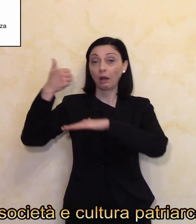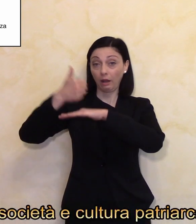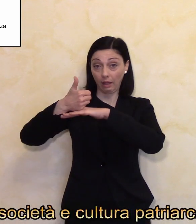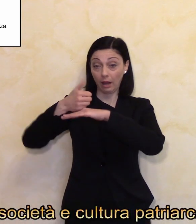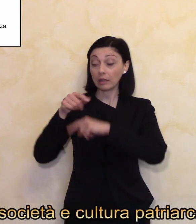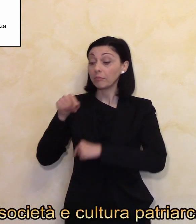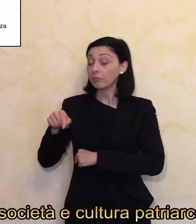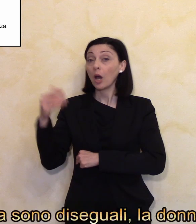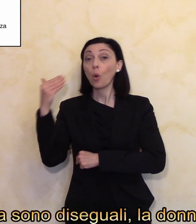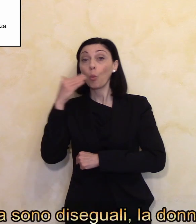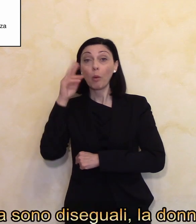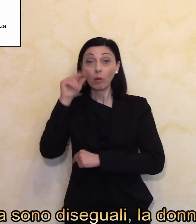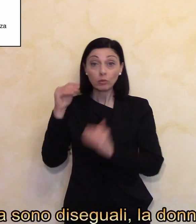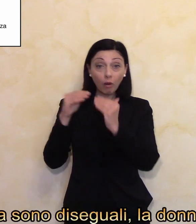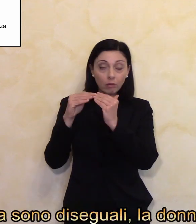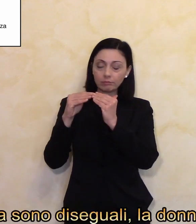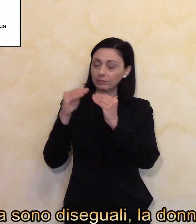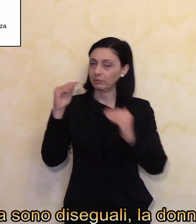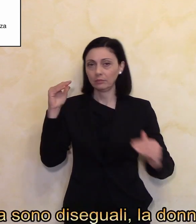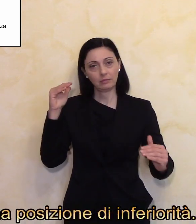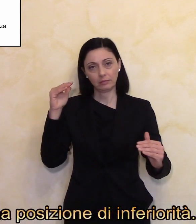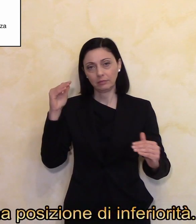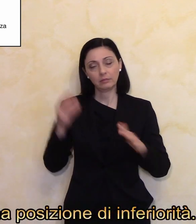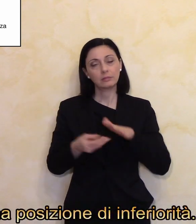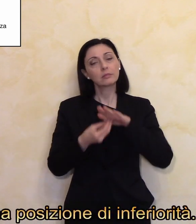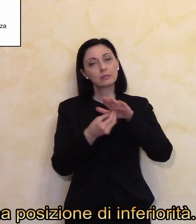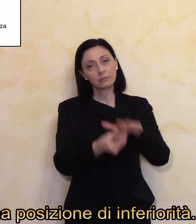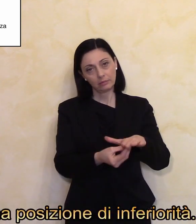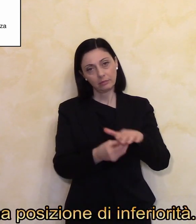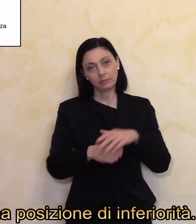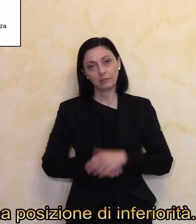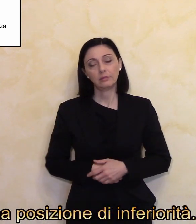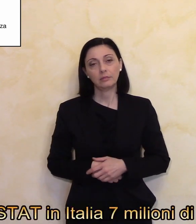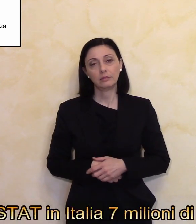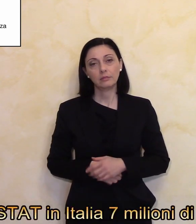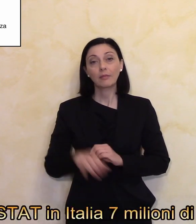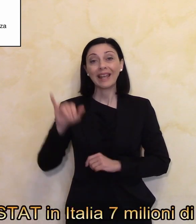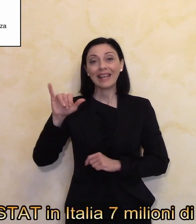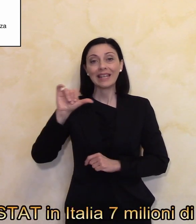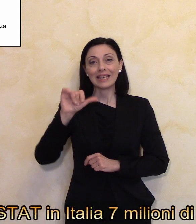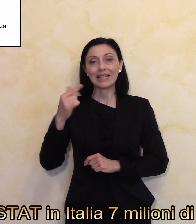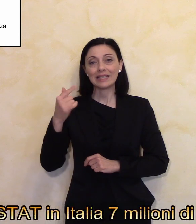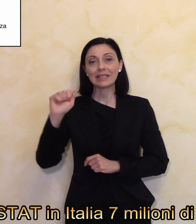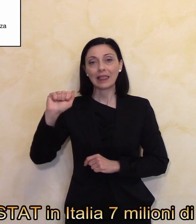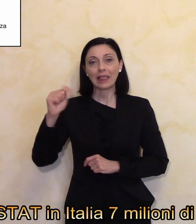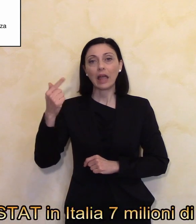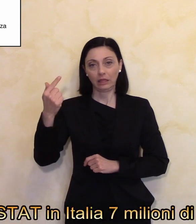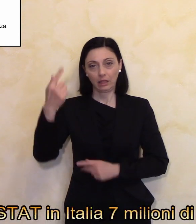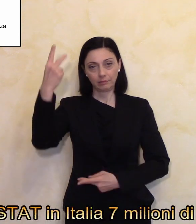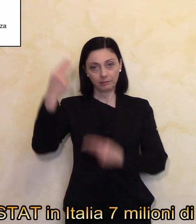uomo e donna sono disuguali, la donna è rilegata in una posizione di inferiorità. Secondo l